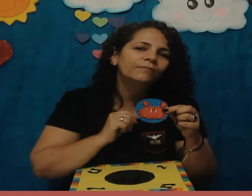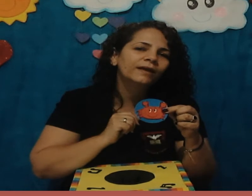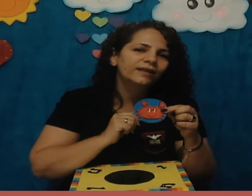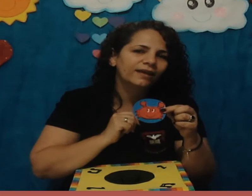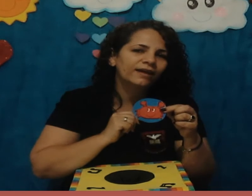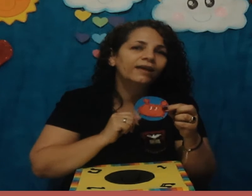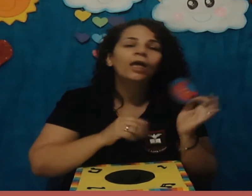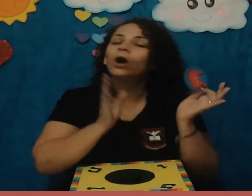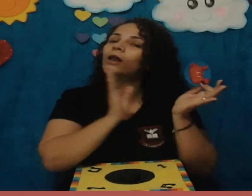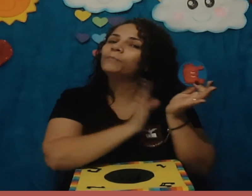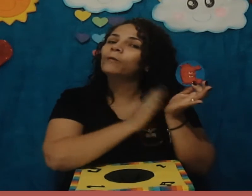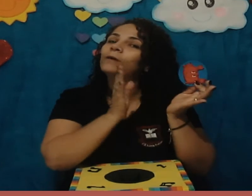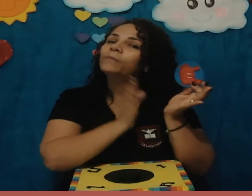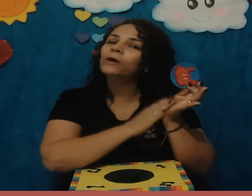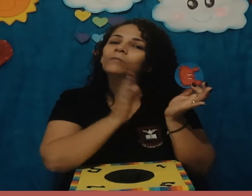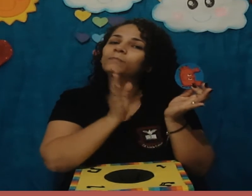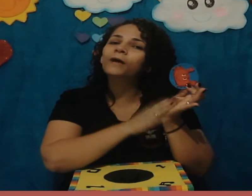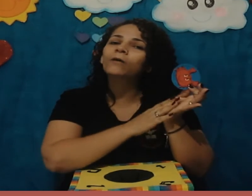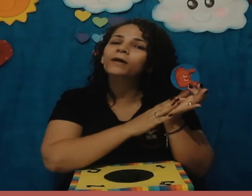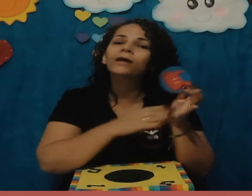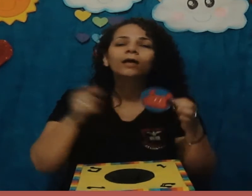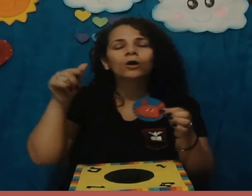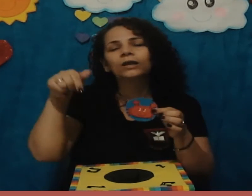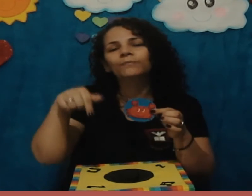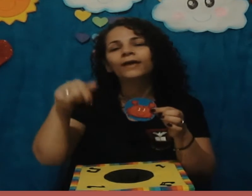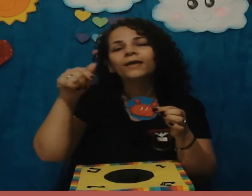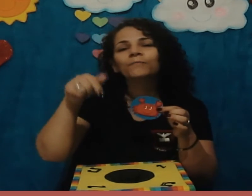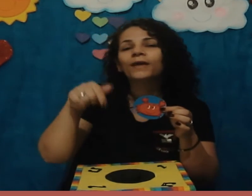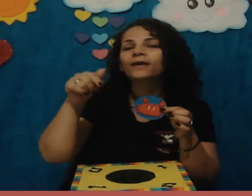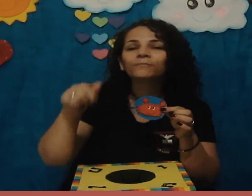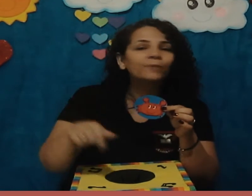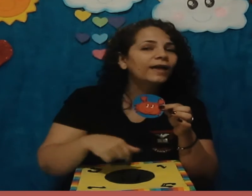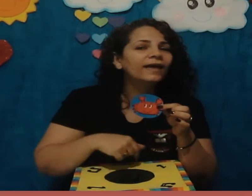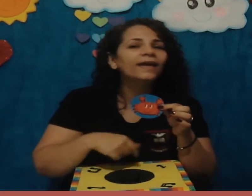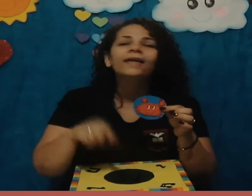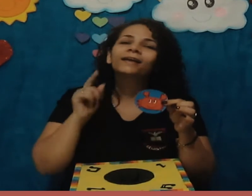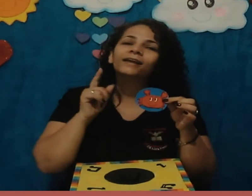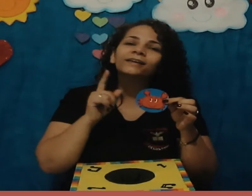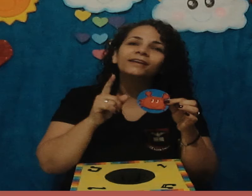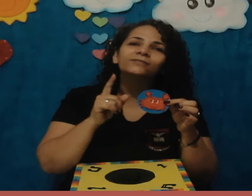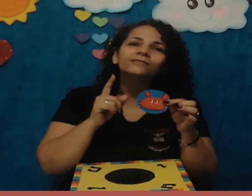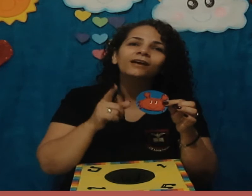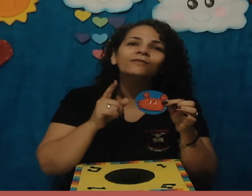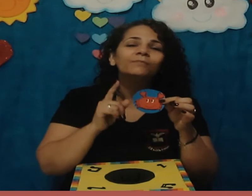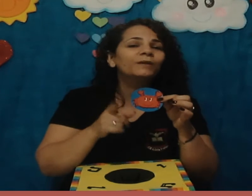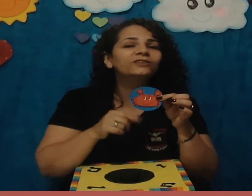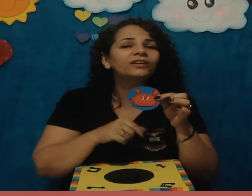maré. Olha palma, palma, palma, olha pé, pé, pé, caranguejo não é peixe,